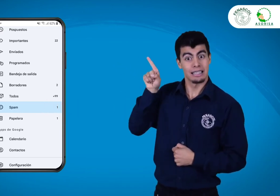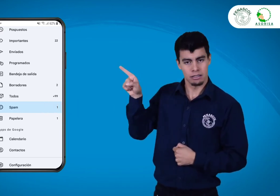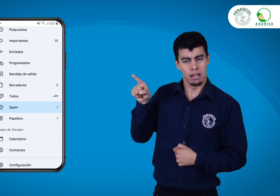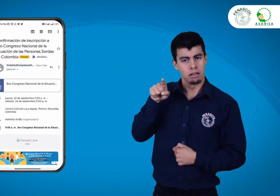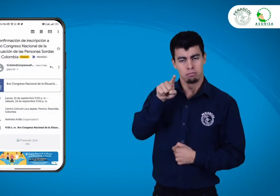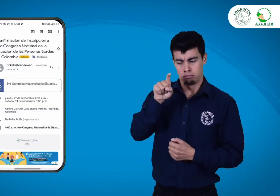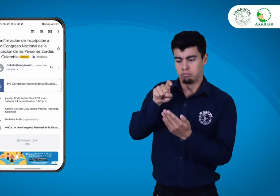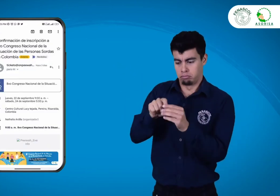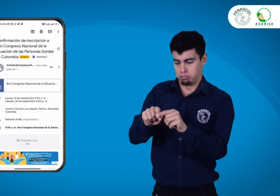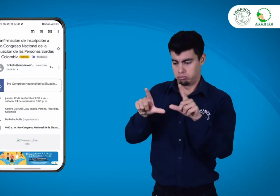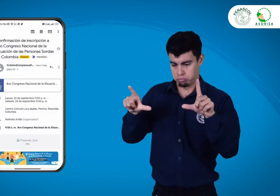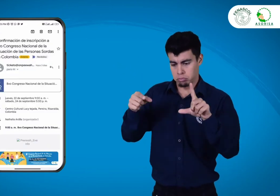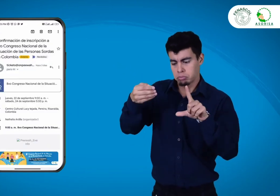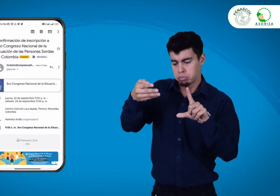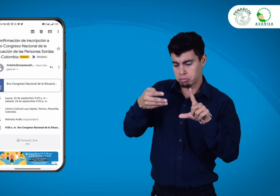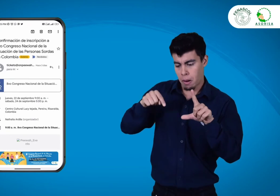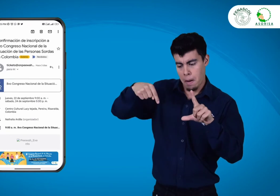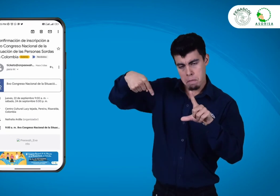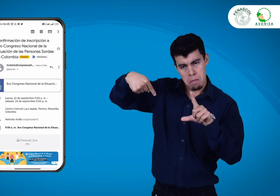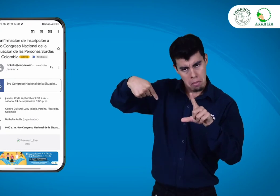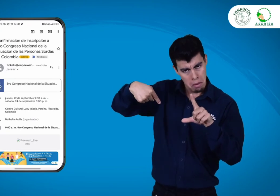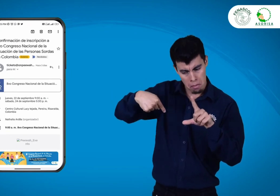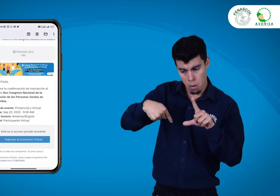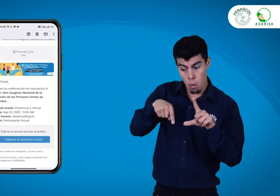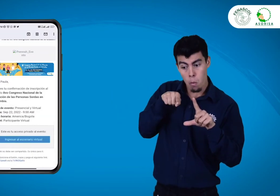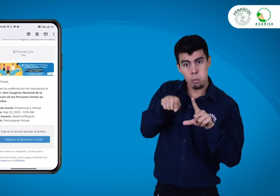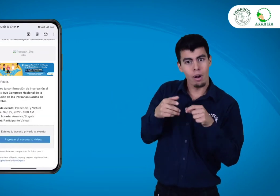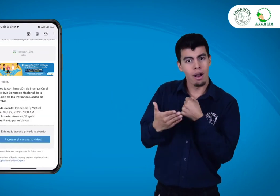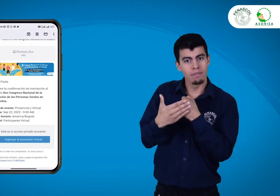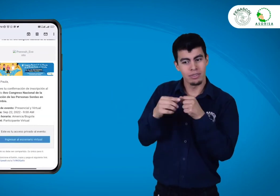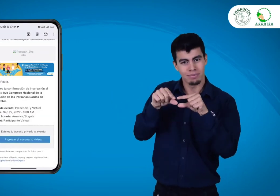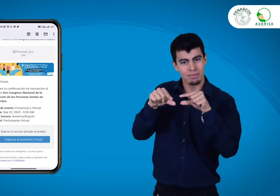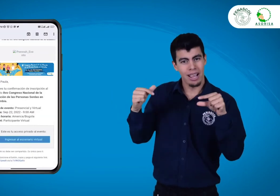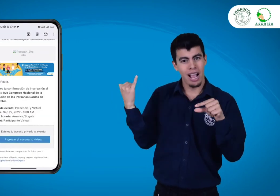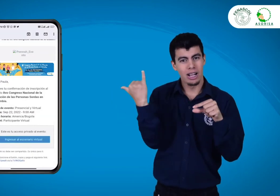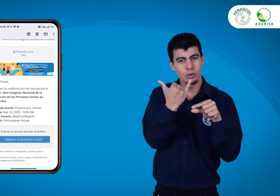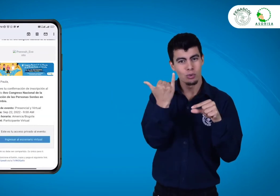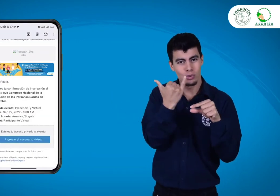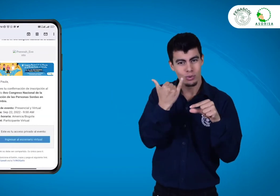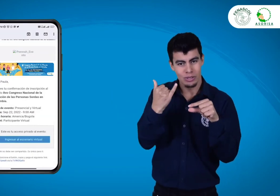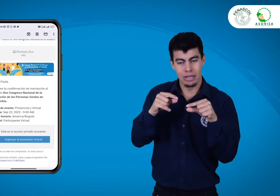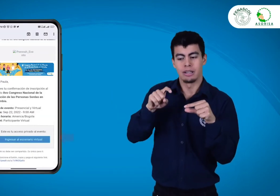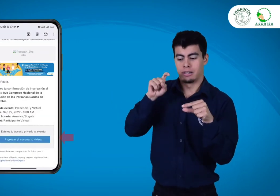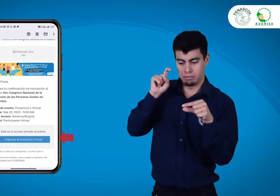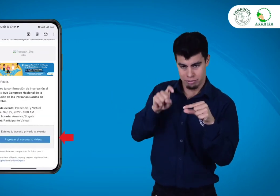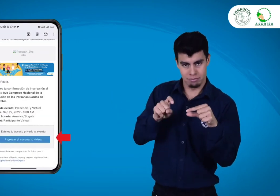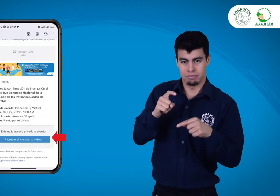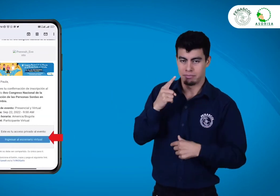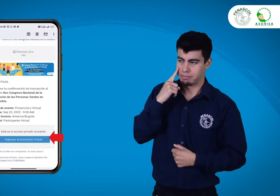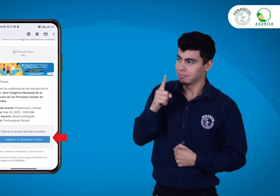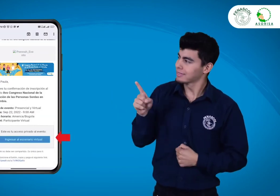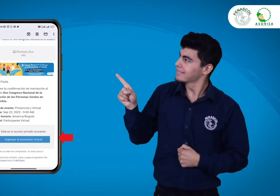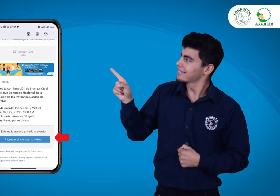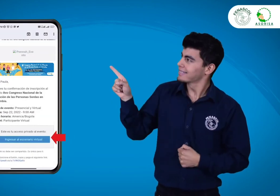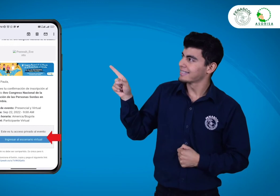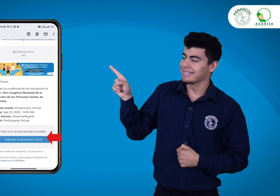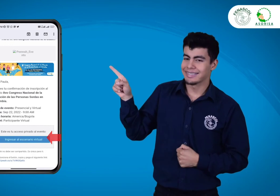Luego, vas a la parte inferior del cuerpo del correo. Verás una barra azul. Le das clic como ves en la imagen.